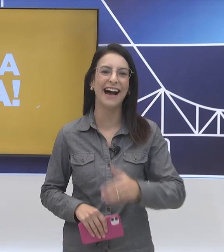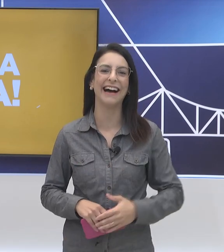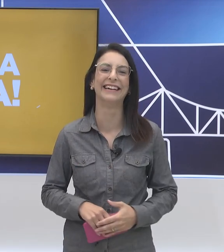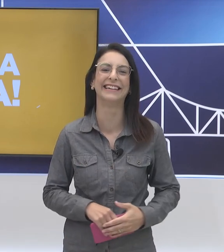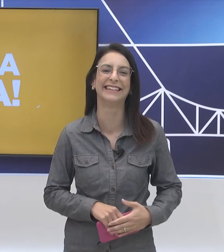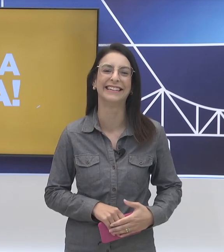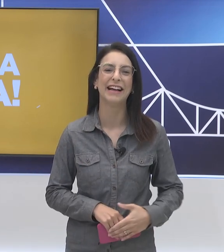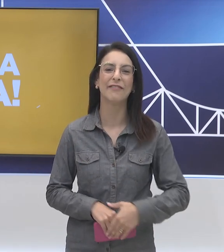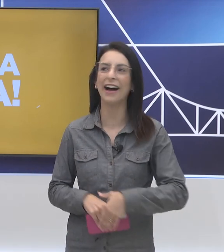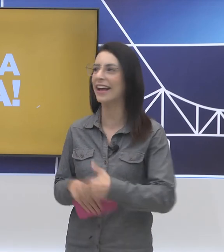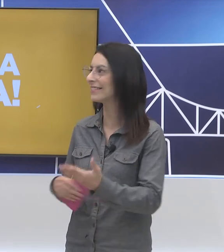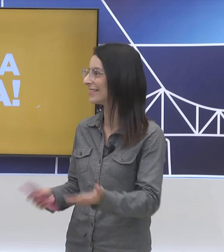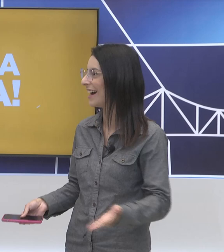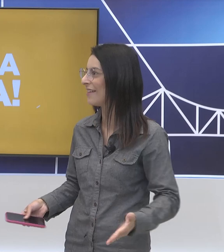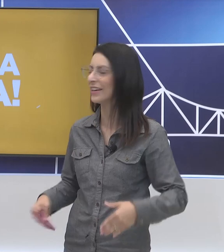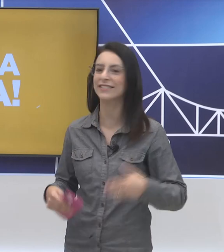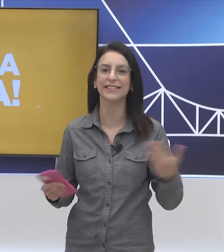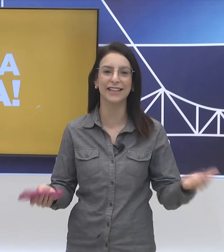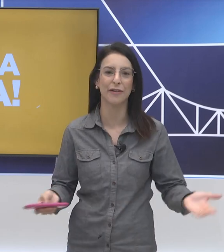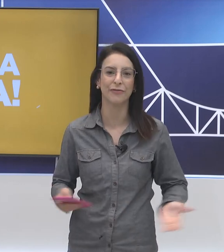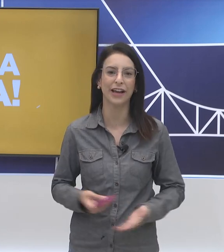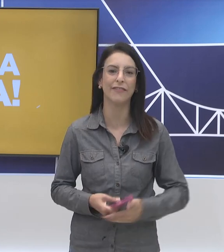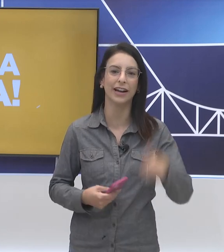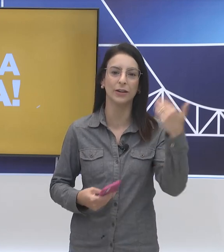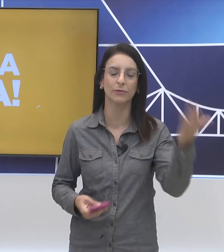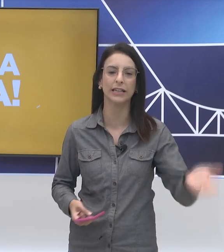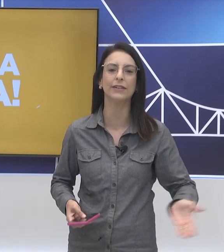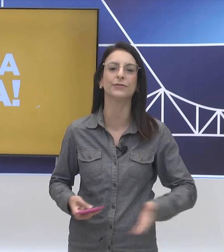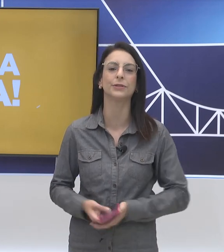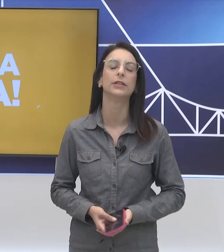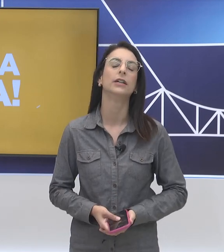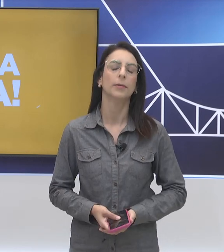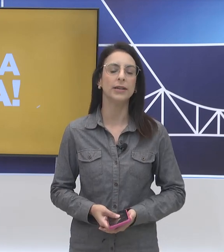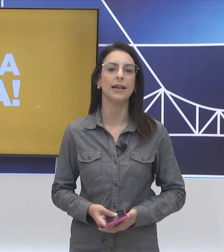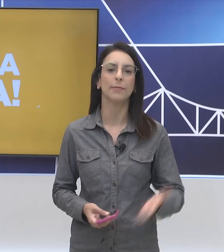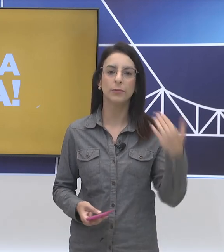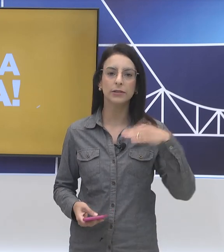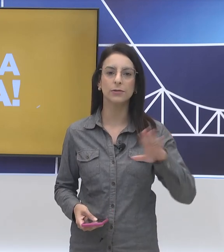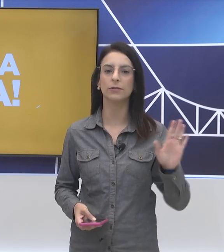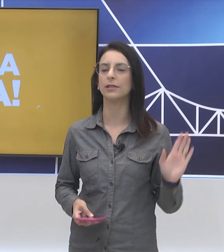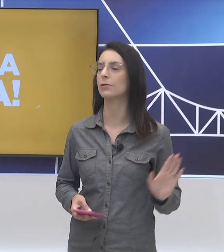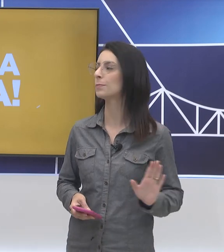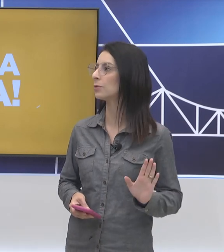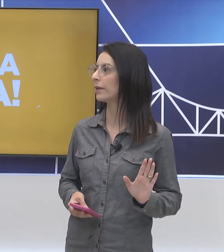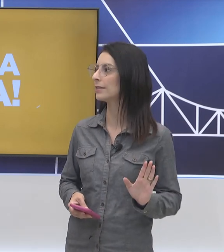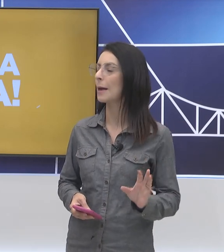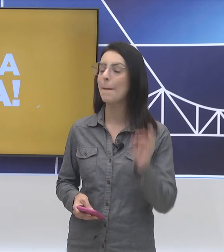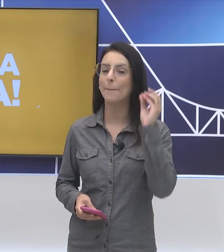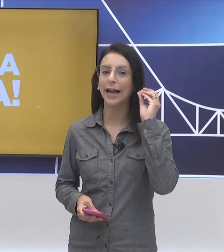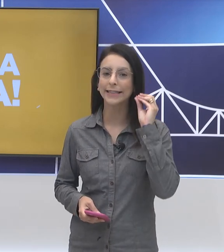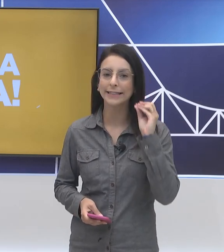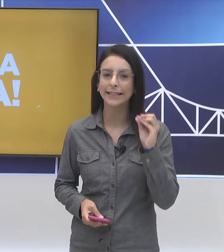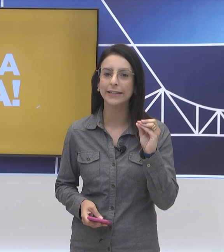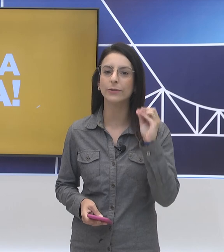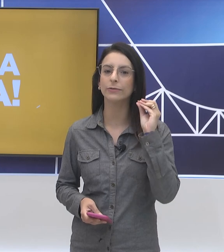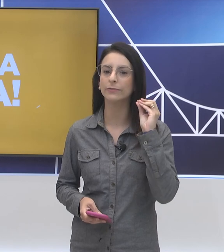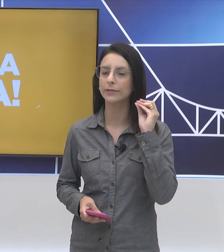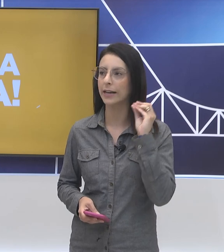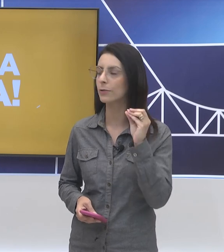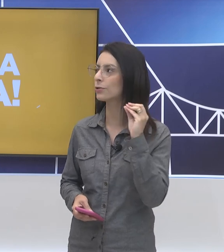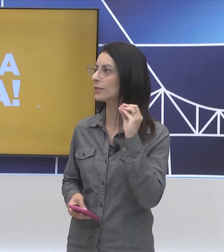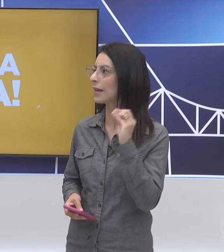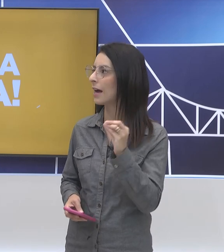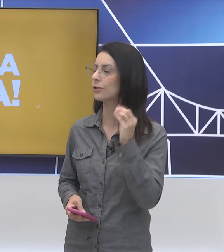nadar, vai rezar, vai exercer a fé, vai ler um livro. bem. Pois é, muitas outras opções para não